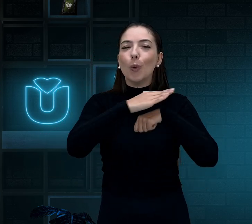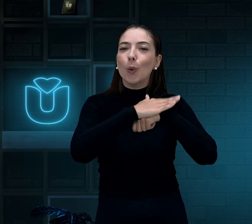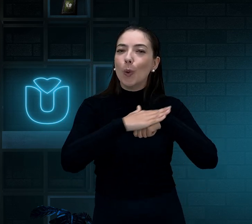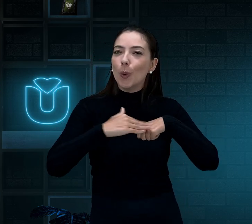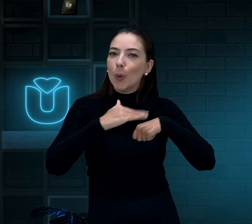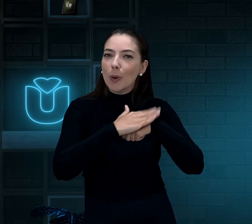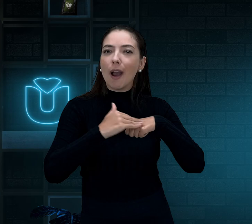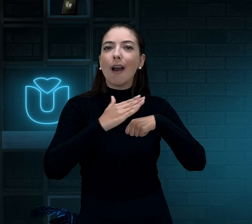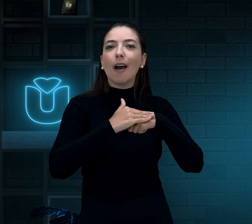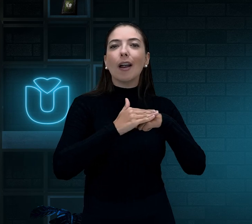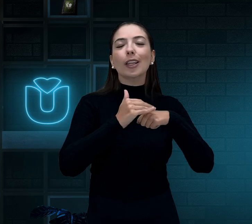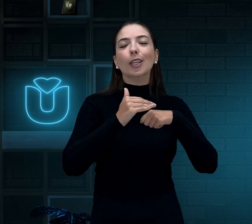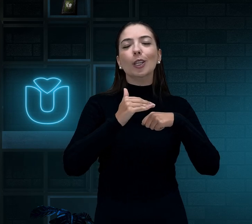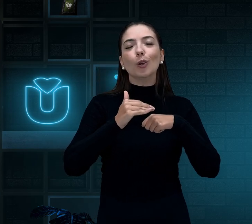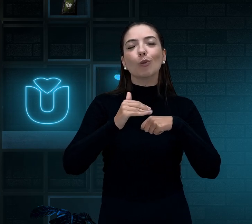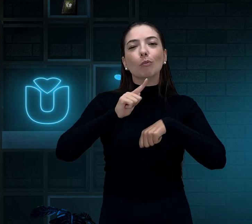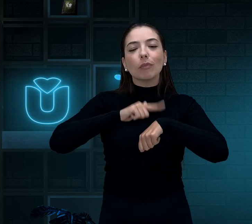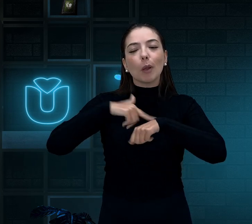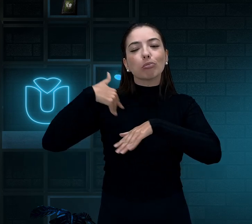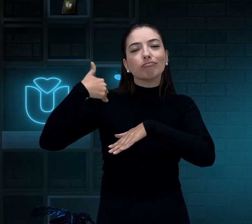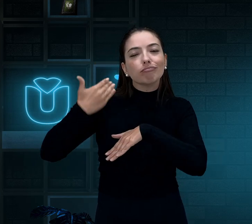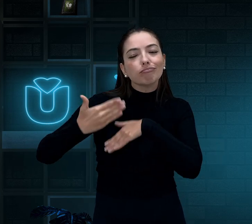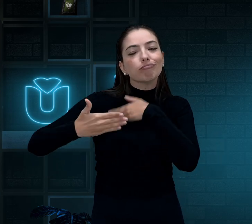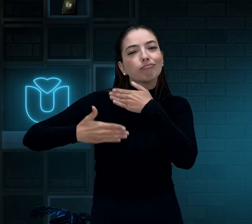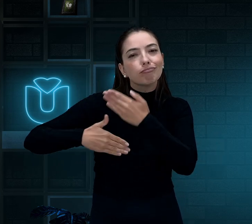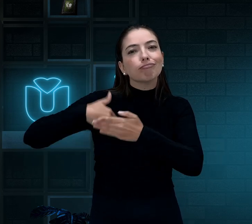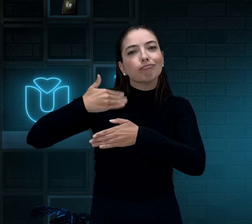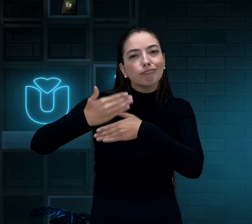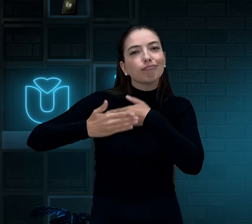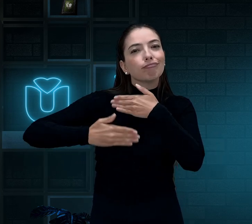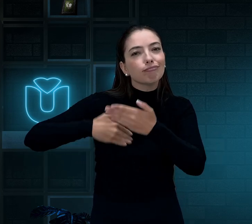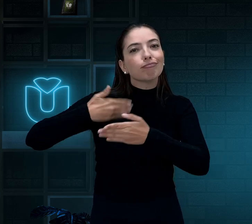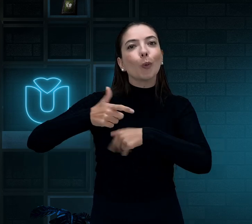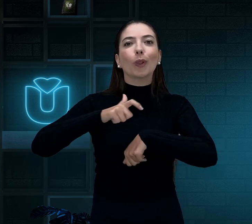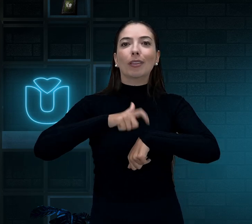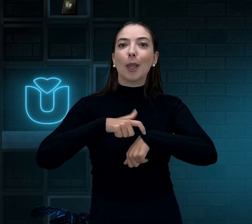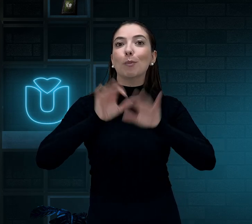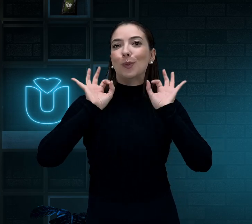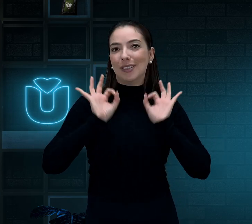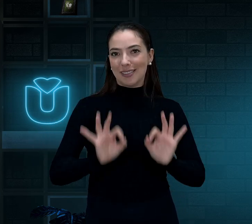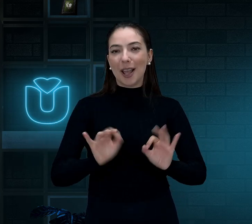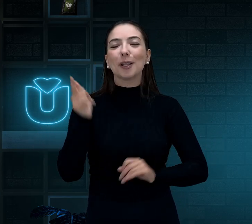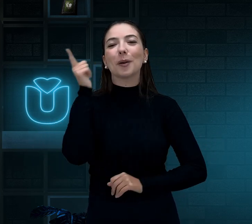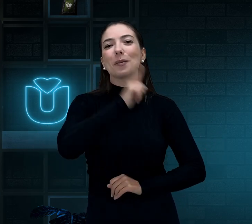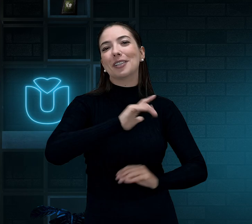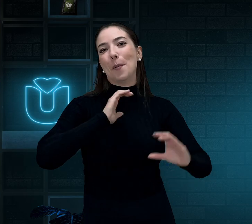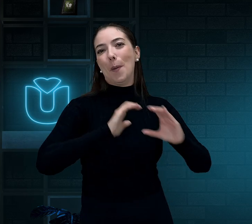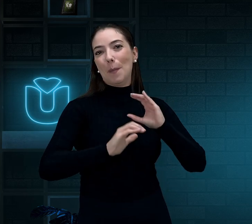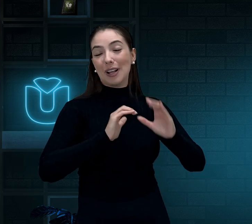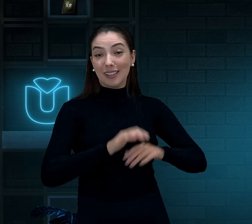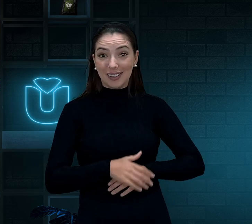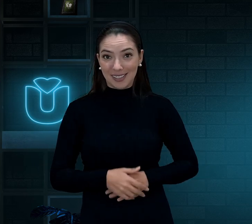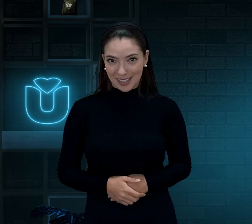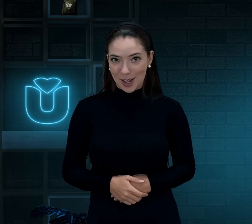carinho. Que devagar, com o passar do tempo, do tempo certo, eles conseguem se comunicar.